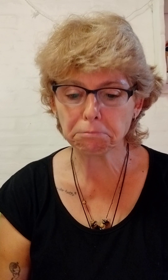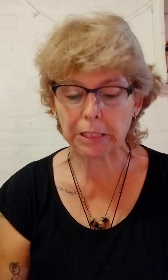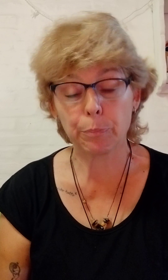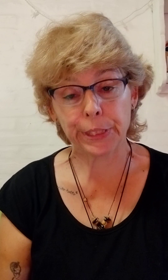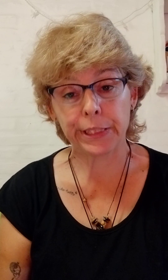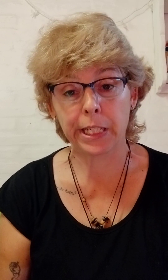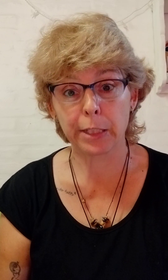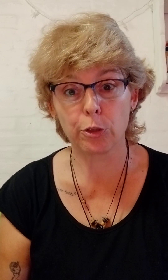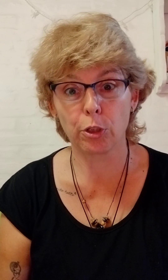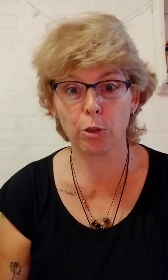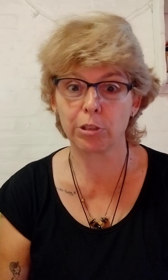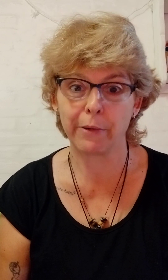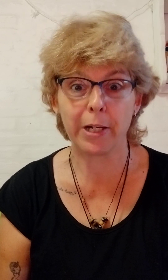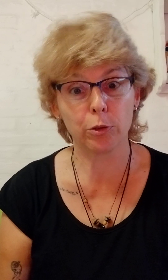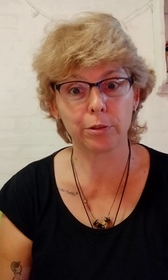Puede estar dentro de los trabajos.